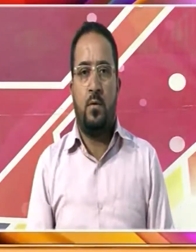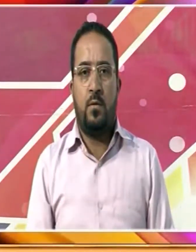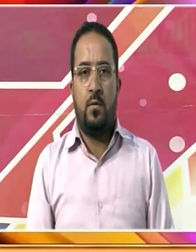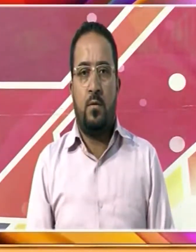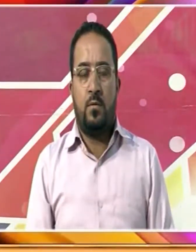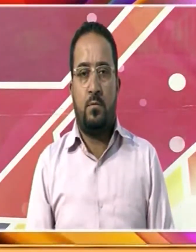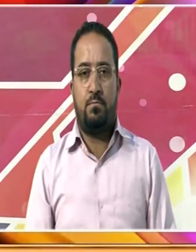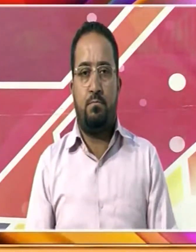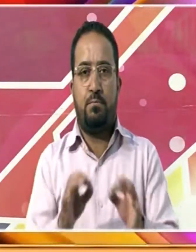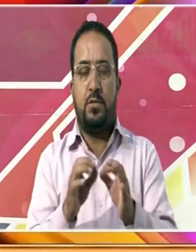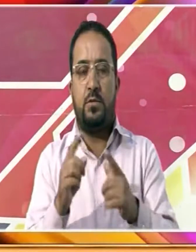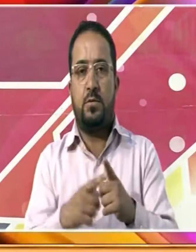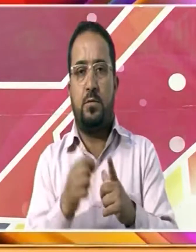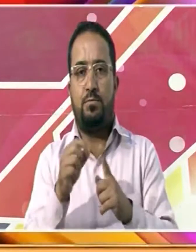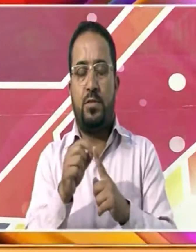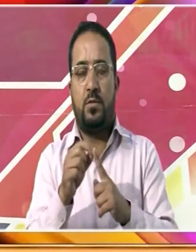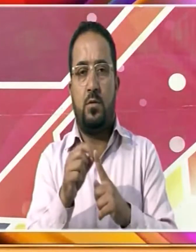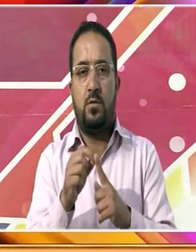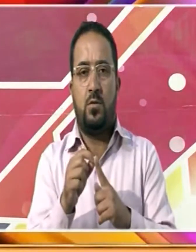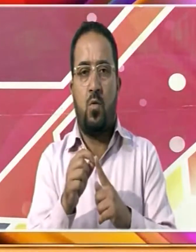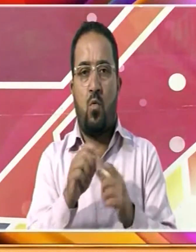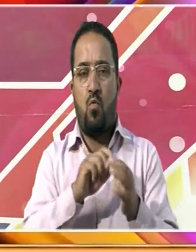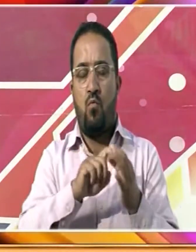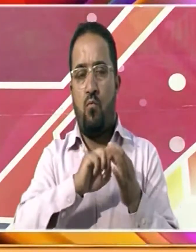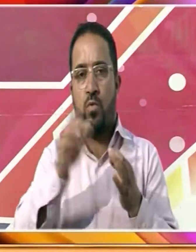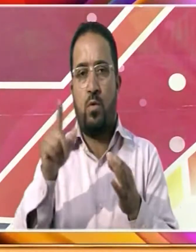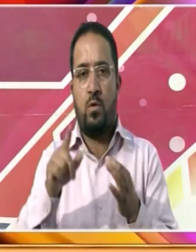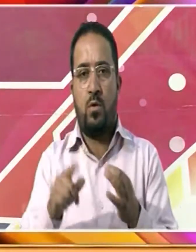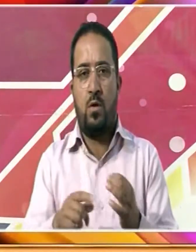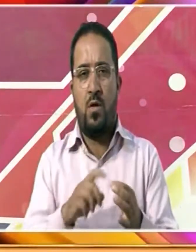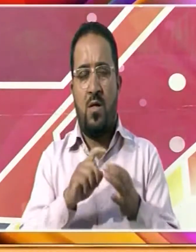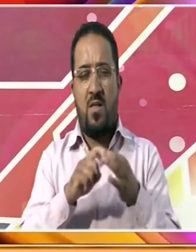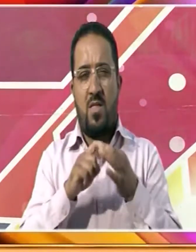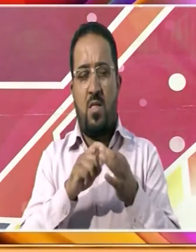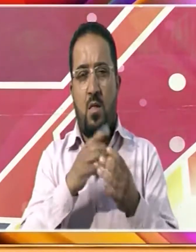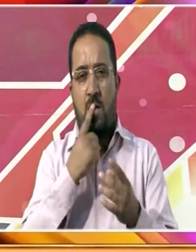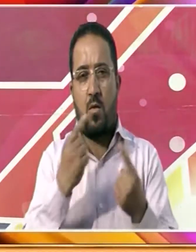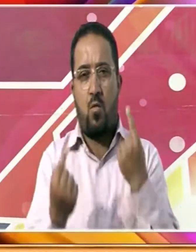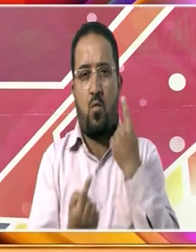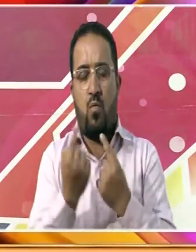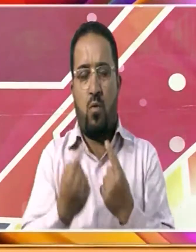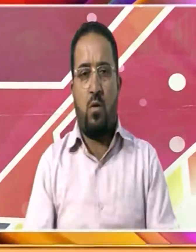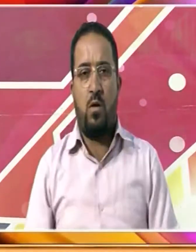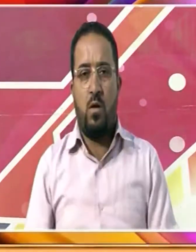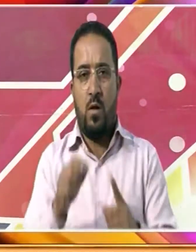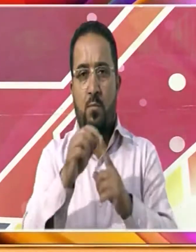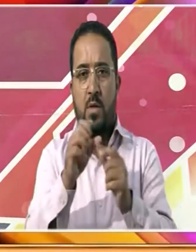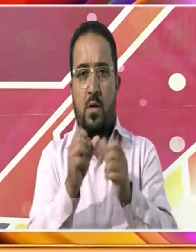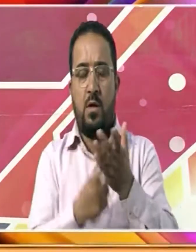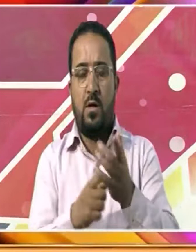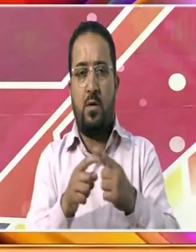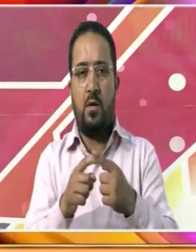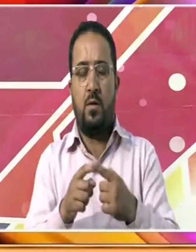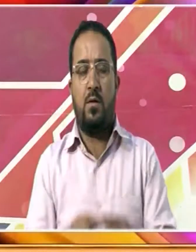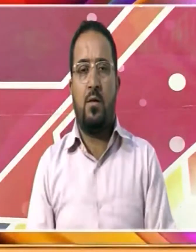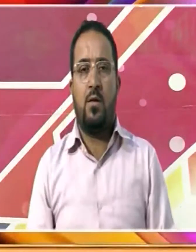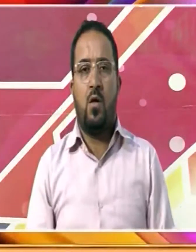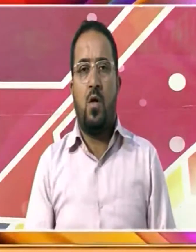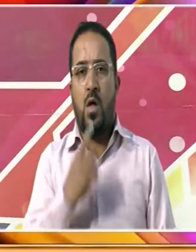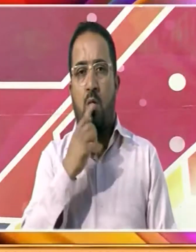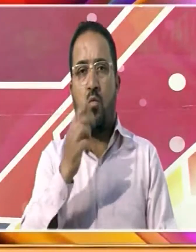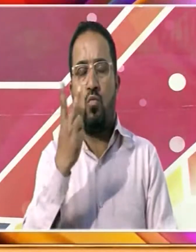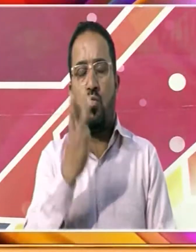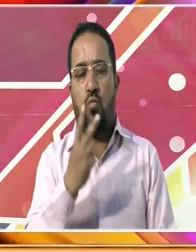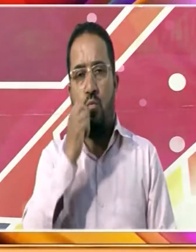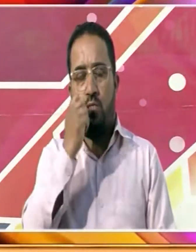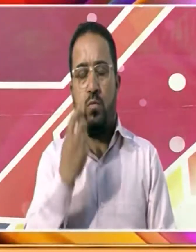بی جے پی نے ایک خاص فرقے کے خلاف متنازیہ تبصیلی کے سلسلے میں پارٹی کے دو رہنماؤں کی خلاف کاروائی کی